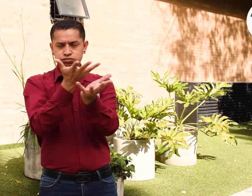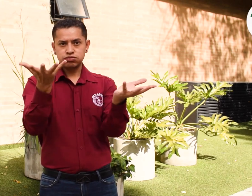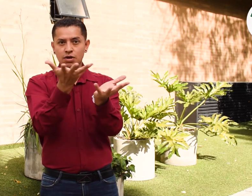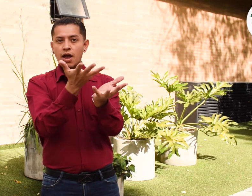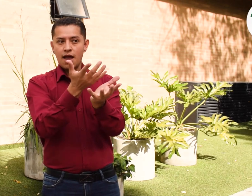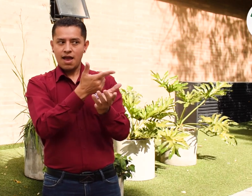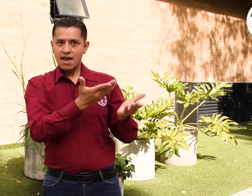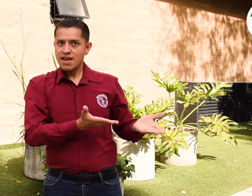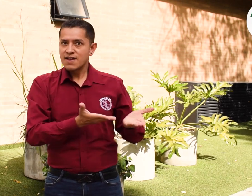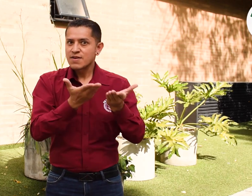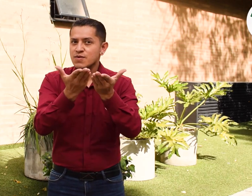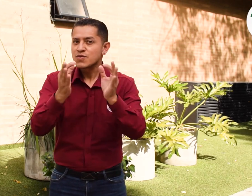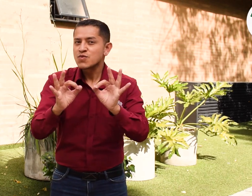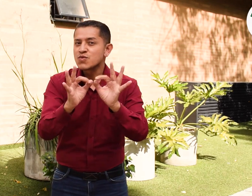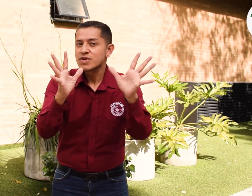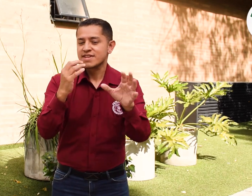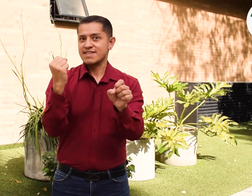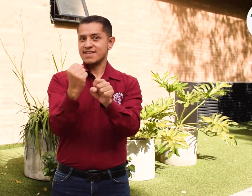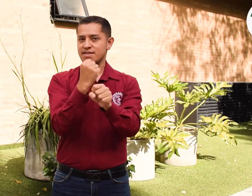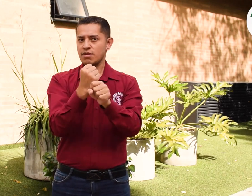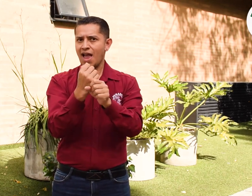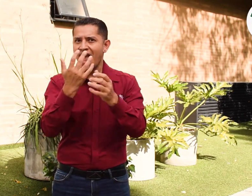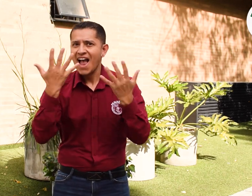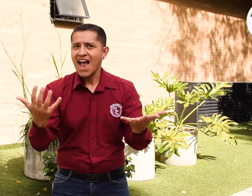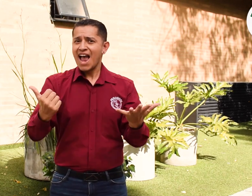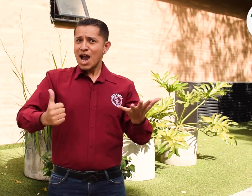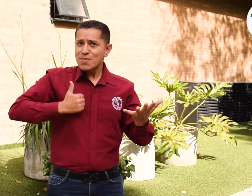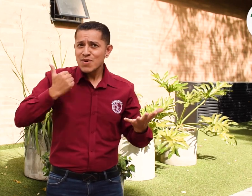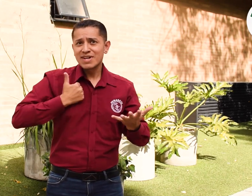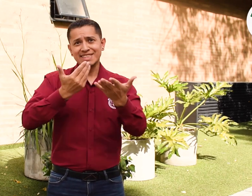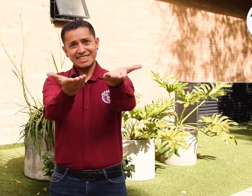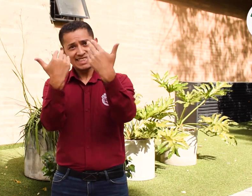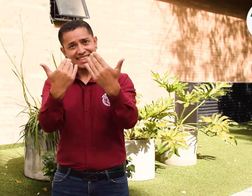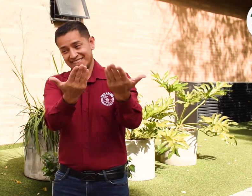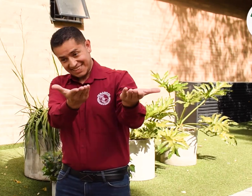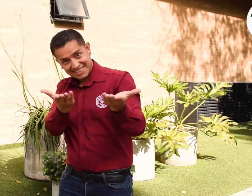¡No dejen pasar esta oportunidad! ¡Adelante!